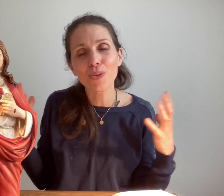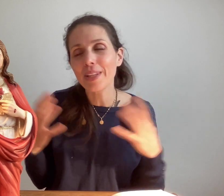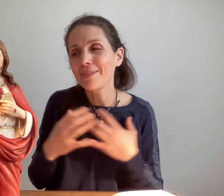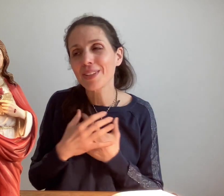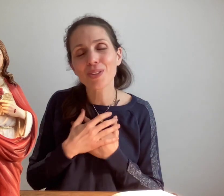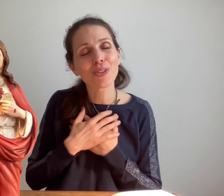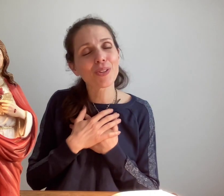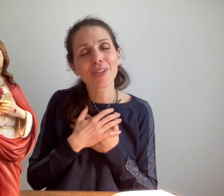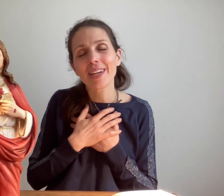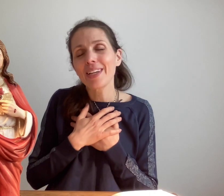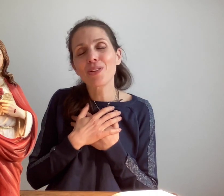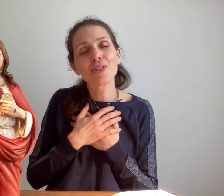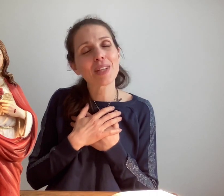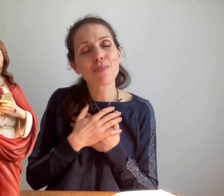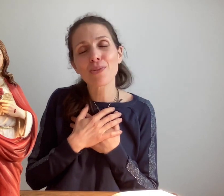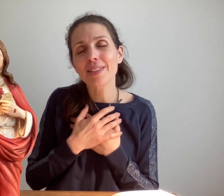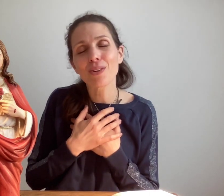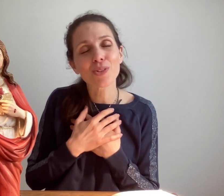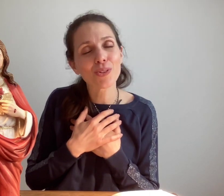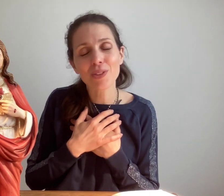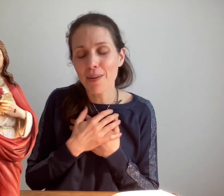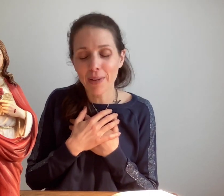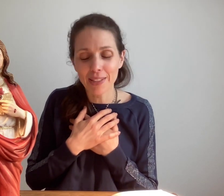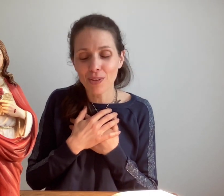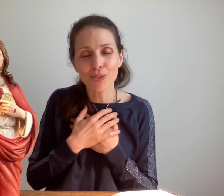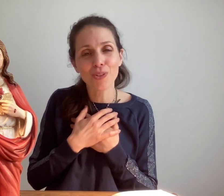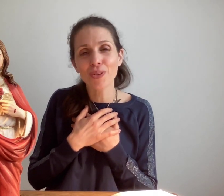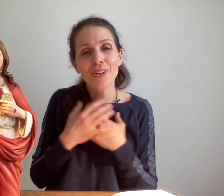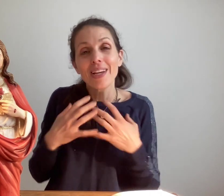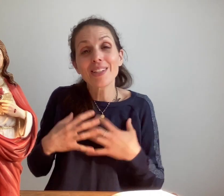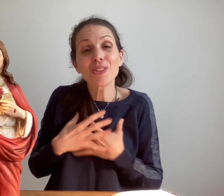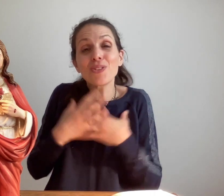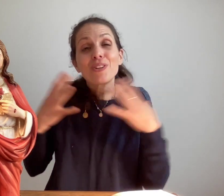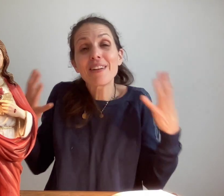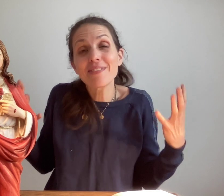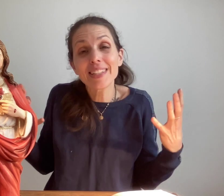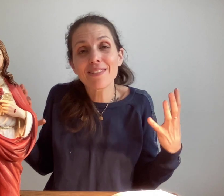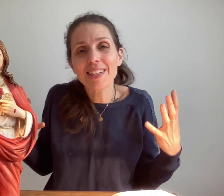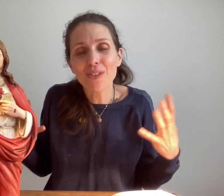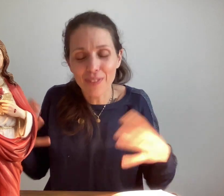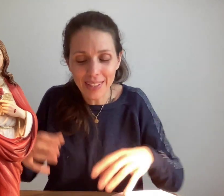lui que de sa puissance que de sa présence que de la vie divine en fait